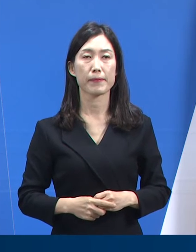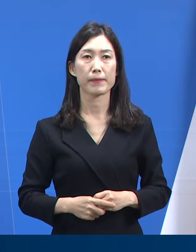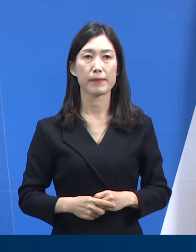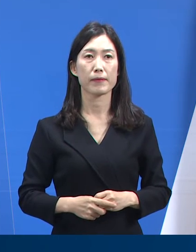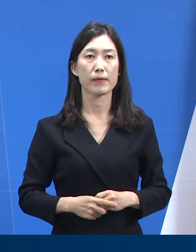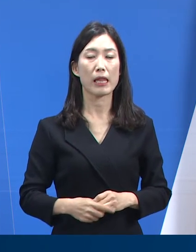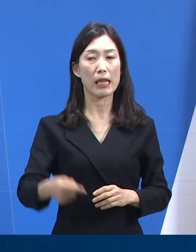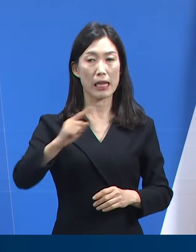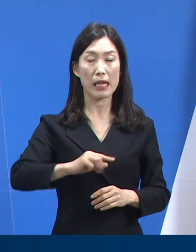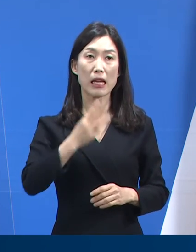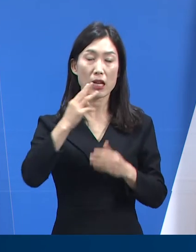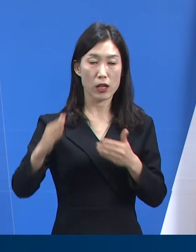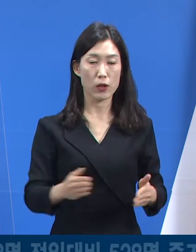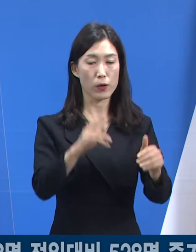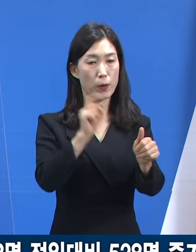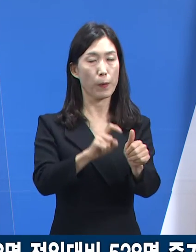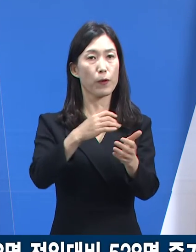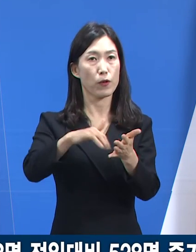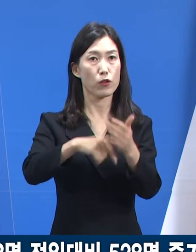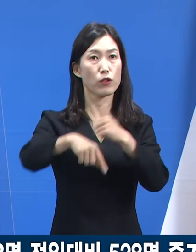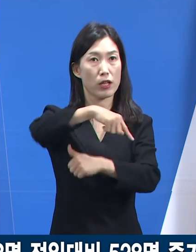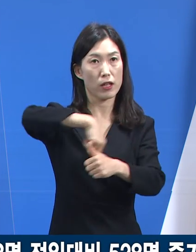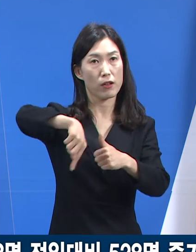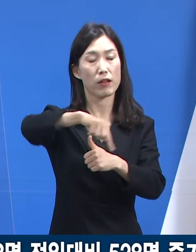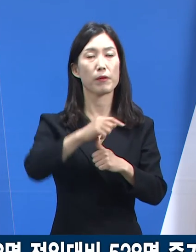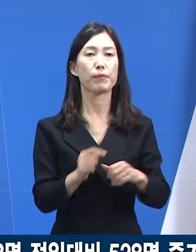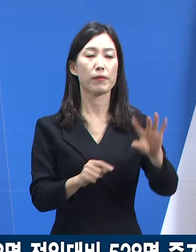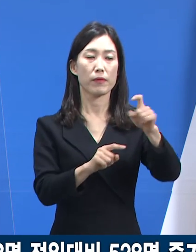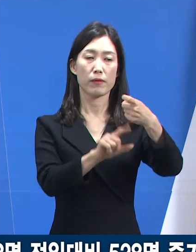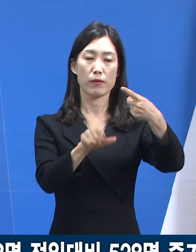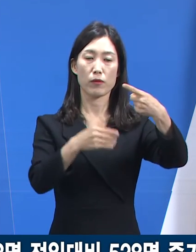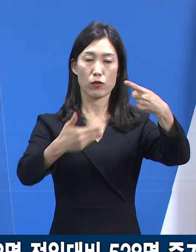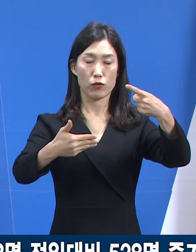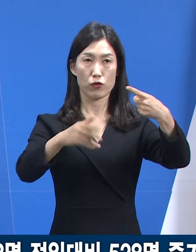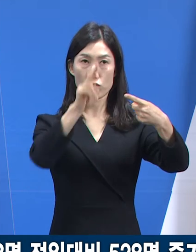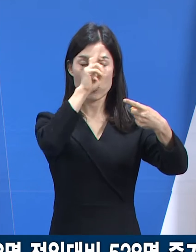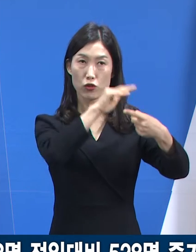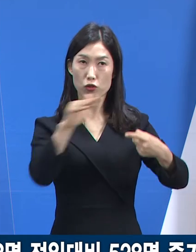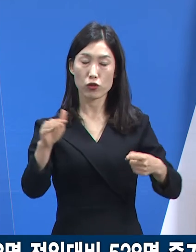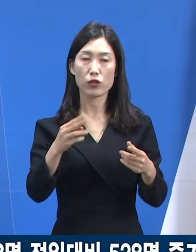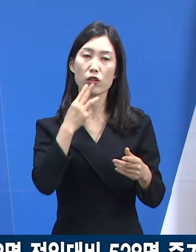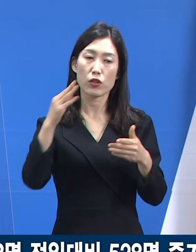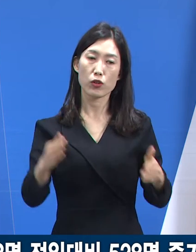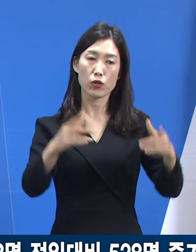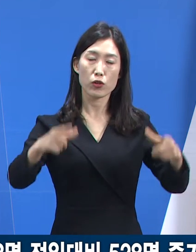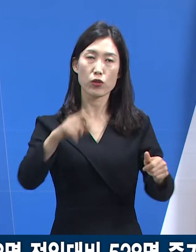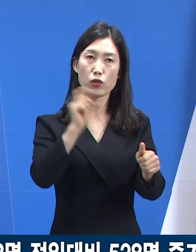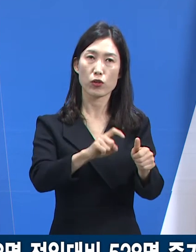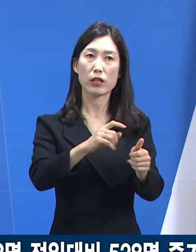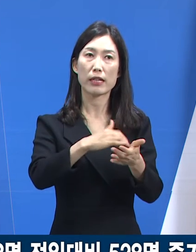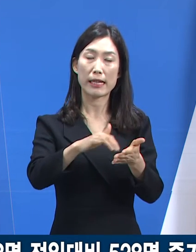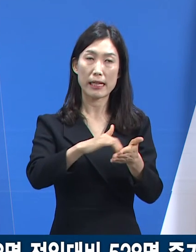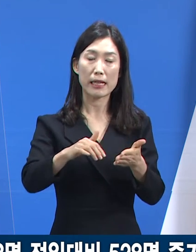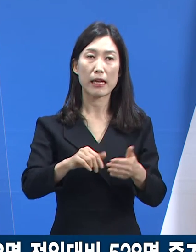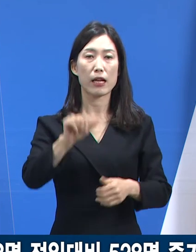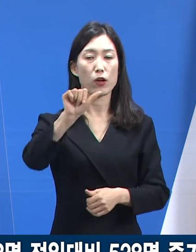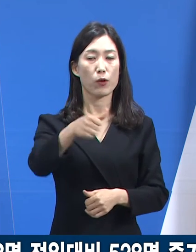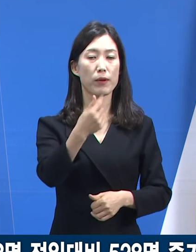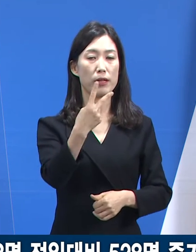다음은 경기도 확진자 발생 현황입니다. 11월 9일 0시 기준 경기도 확진자 수는 전일 오전 0시 대비